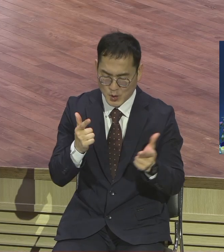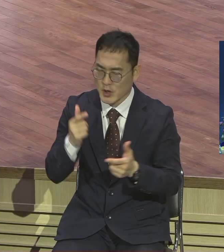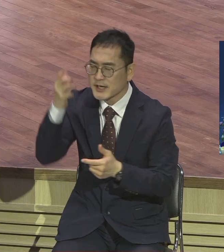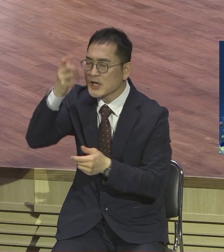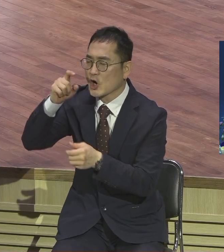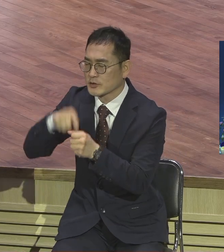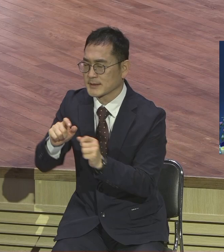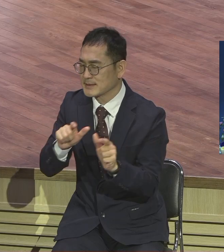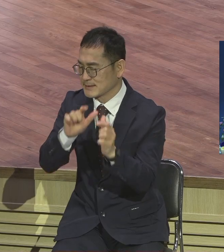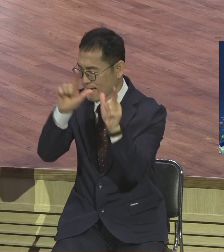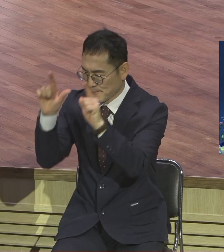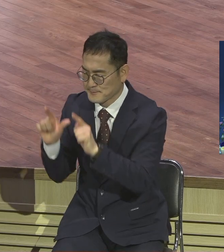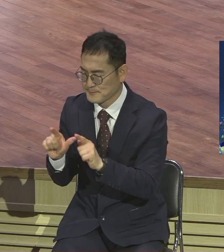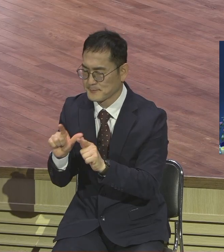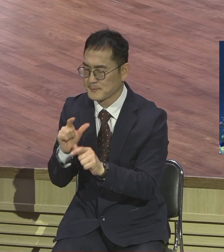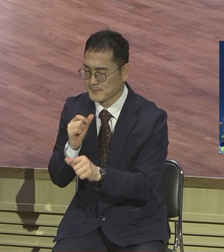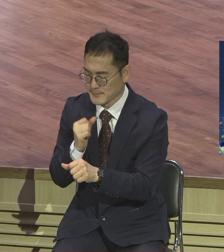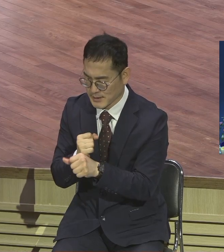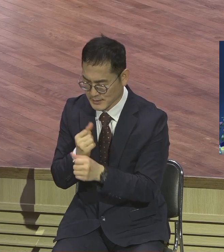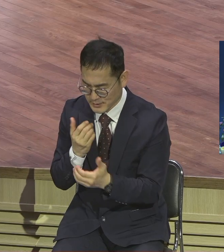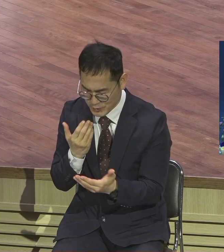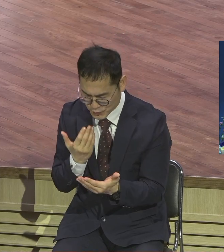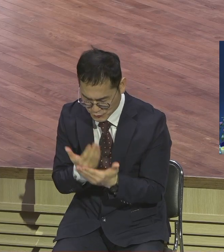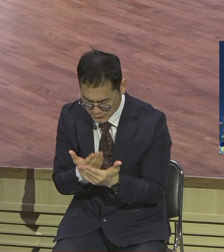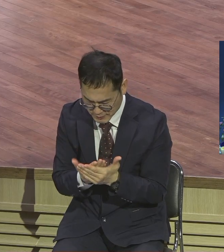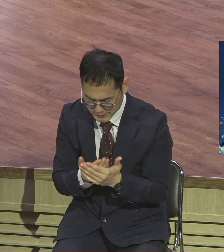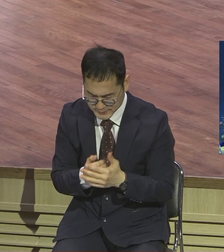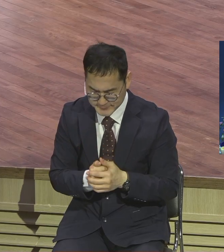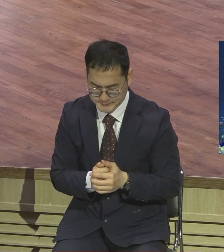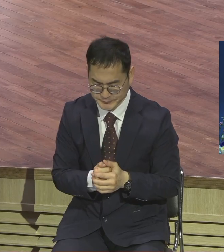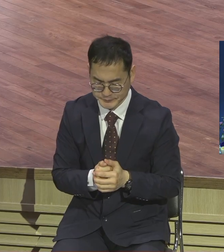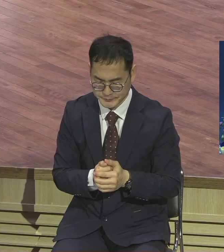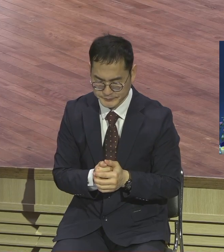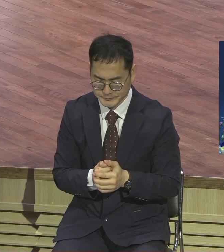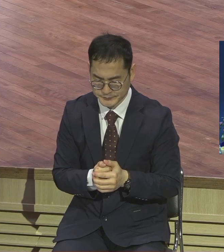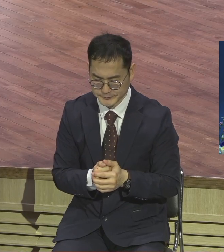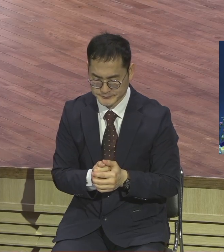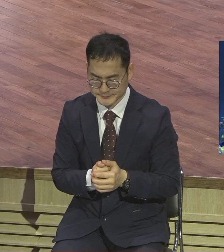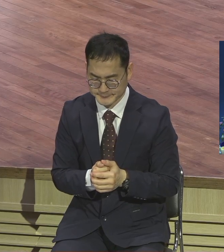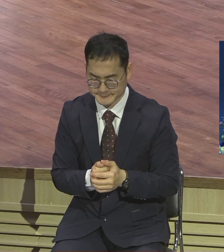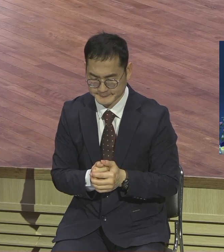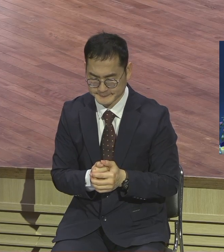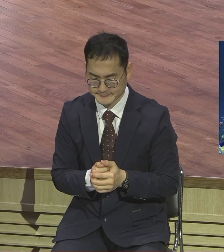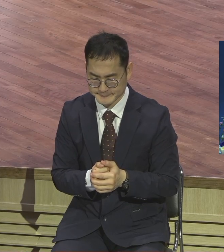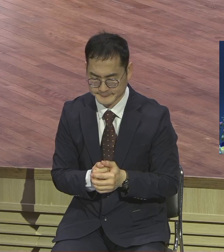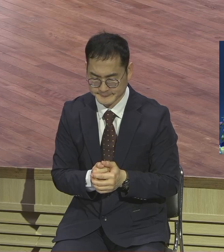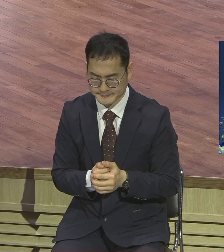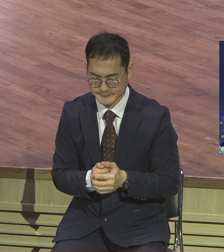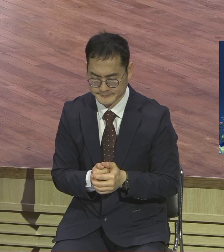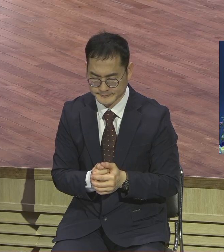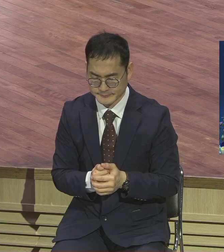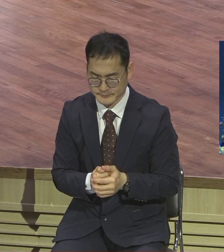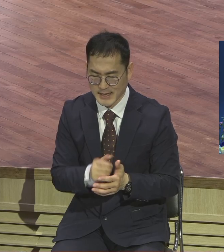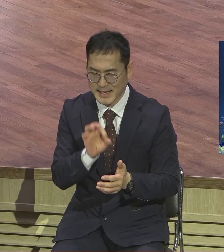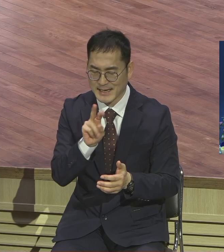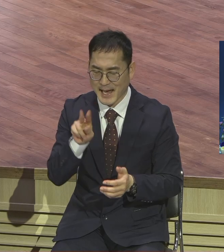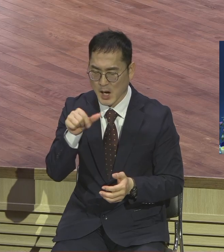풍성한 삶을 우리는 하나님의 삶들이 다 되게 하여 주옵소서 이 시대의 야곱으로 이 시대의 요한으로